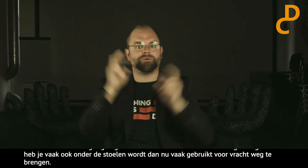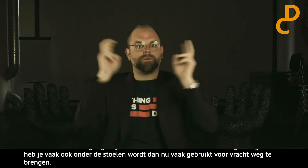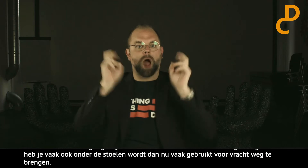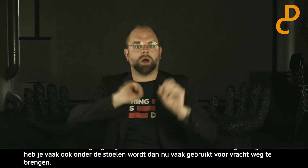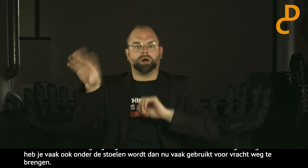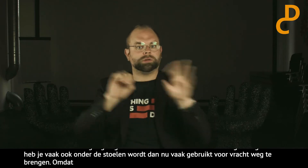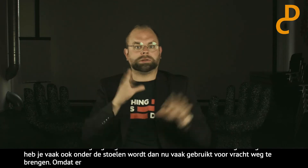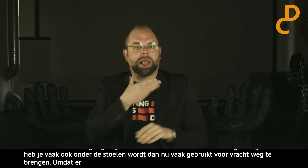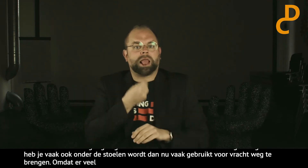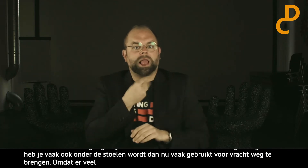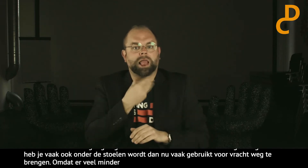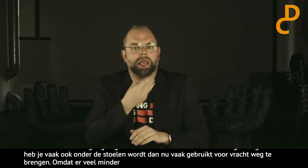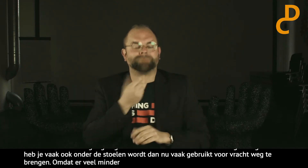toerismevluchten zijn.